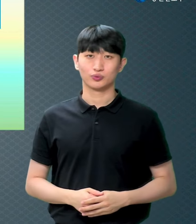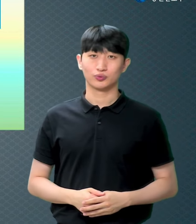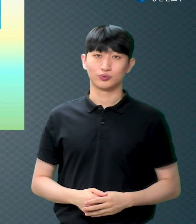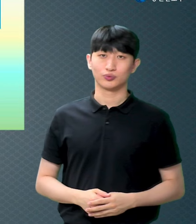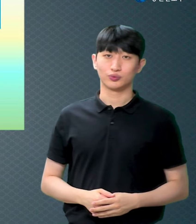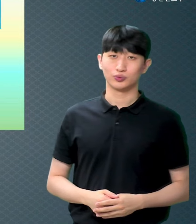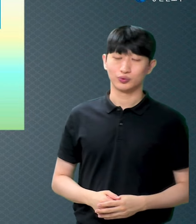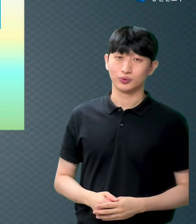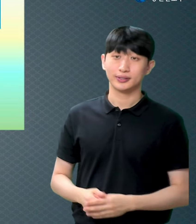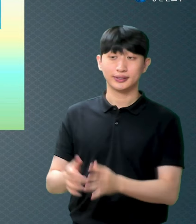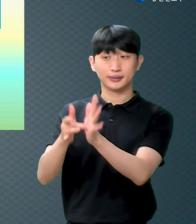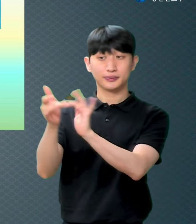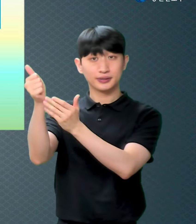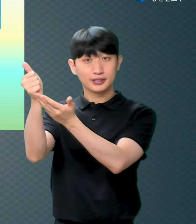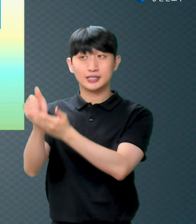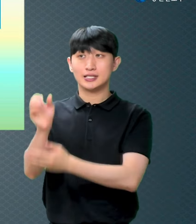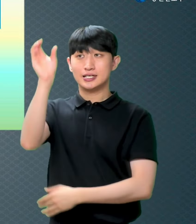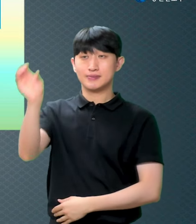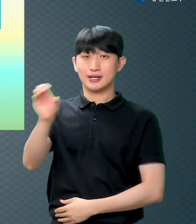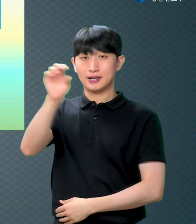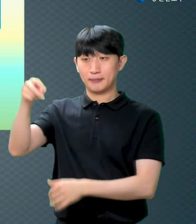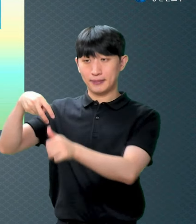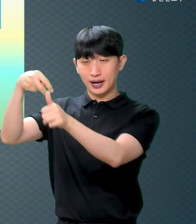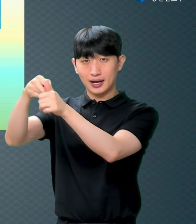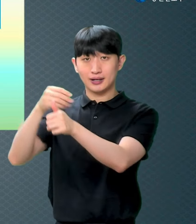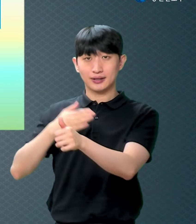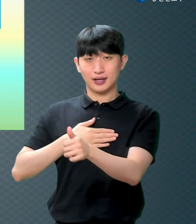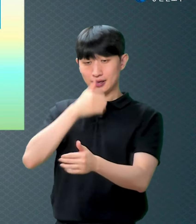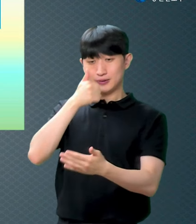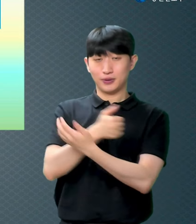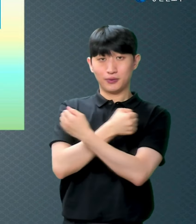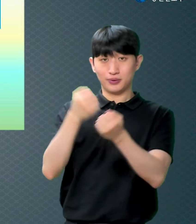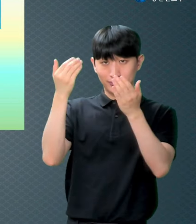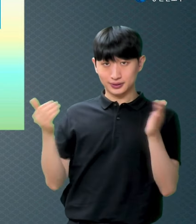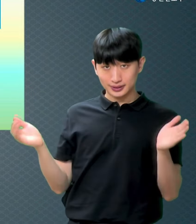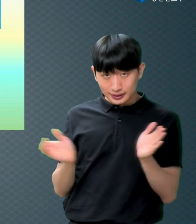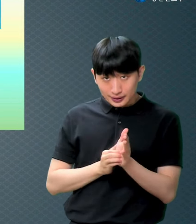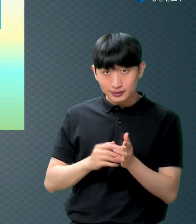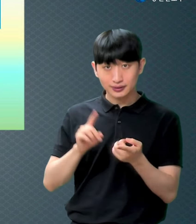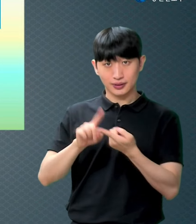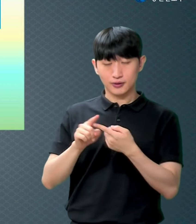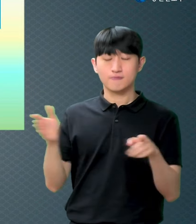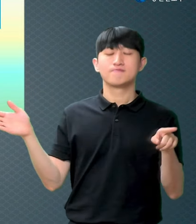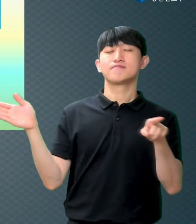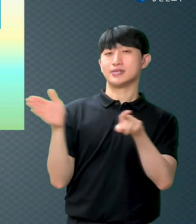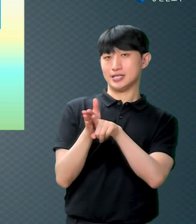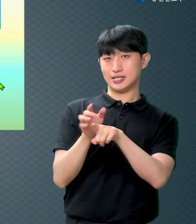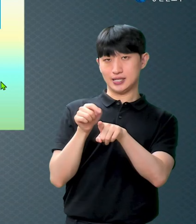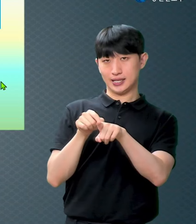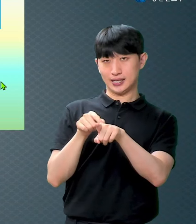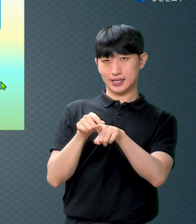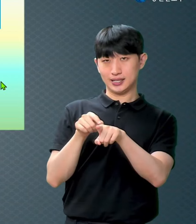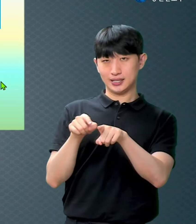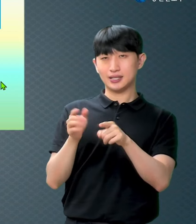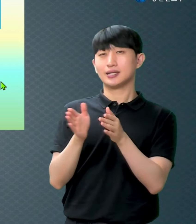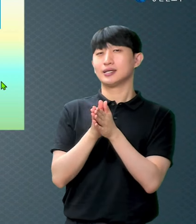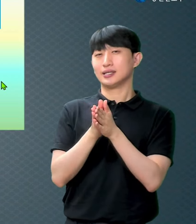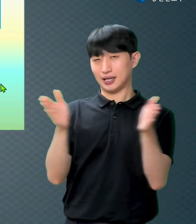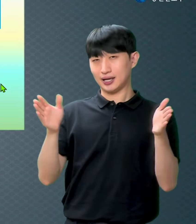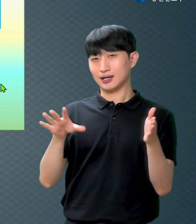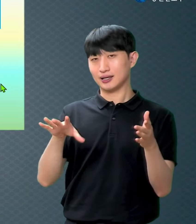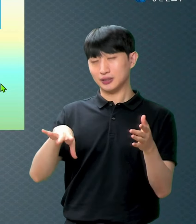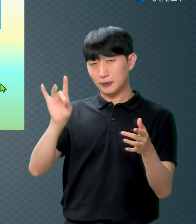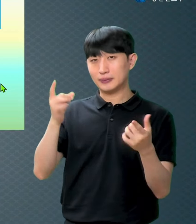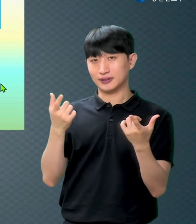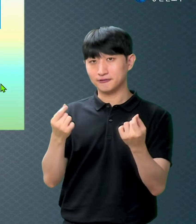내재 용서했다 이거 믿어서 하나님 앞에서 시작하는 겁니다 그러니까 성경에는 그러니까 믿으라는